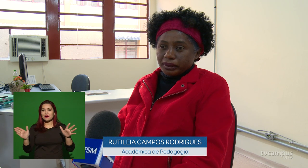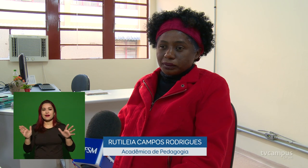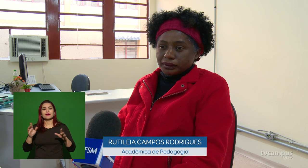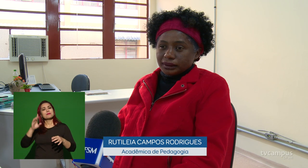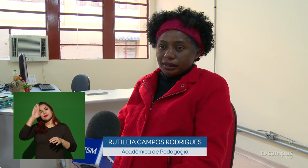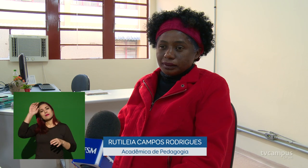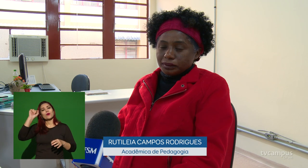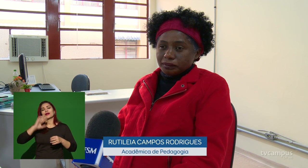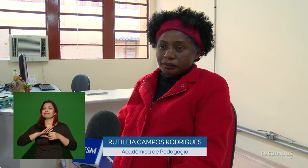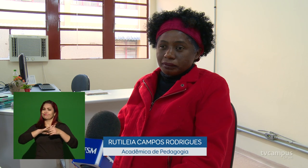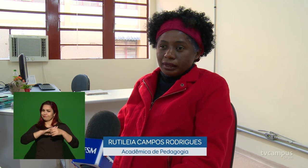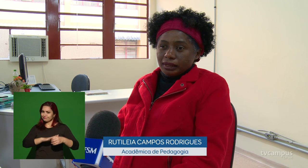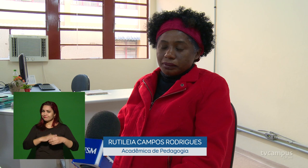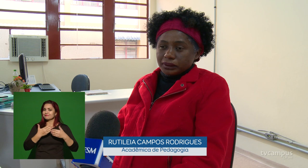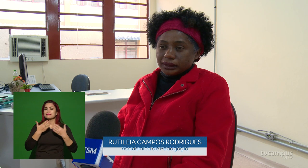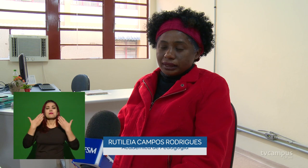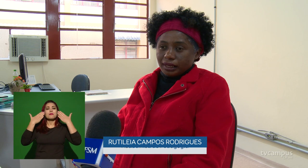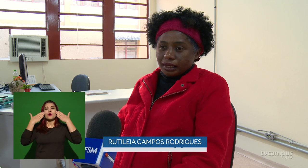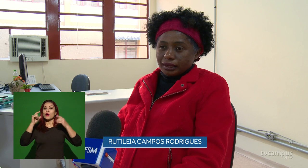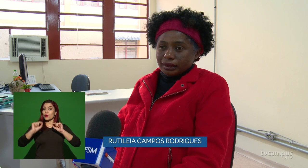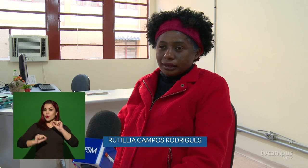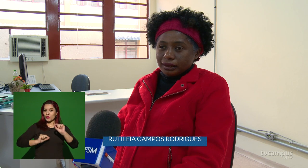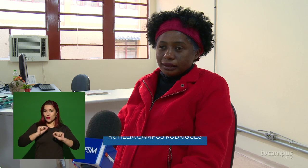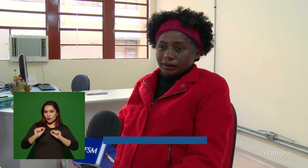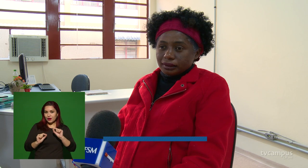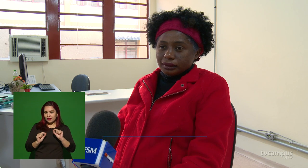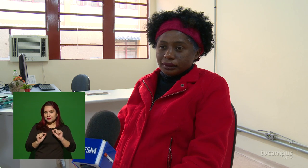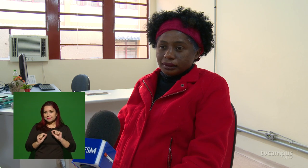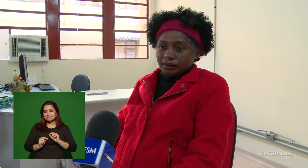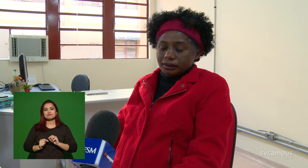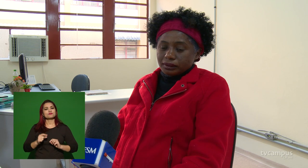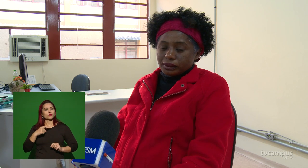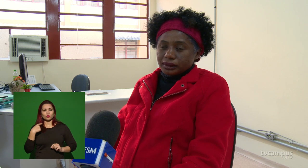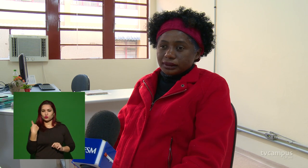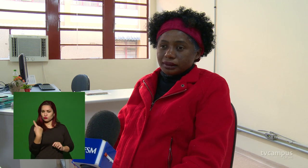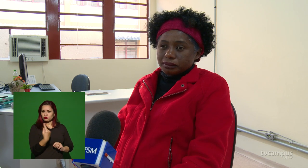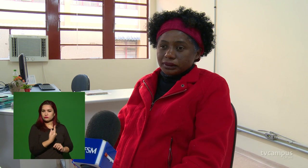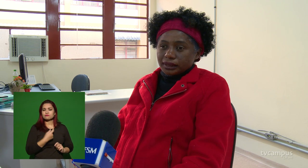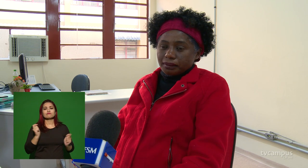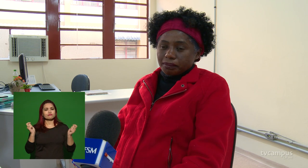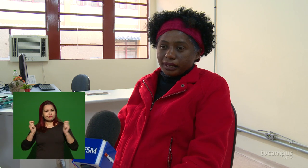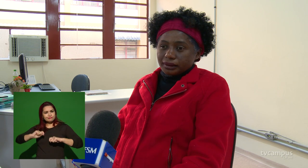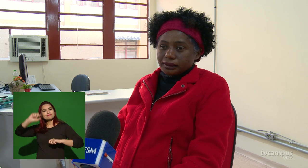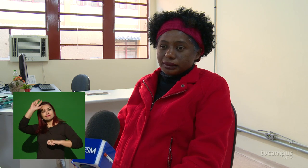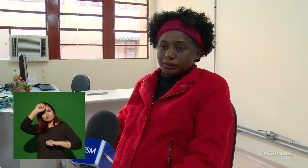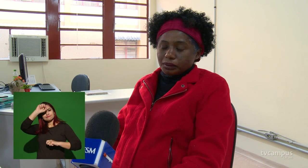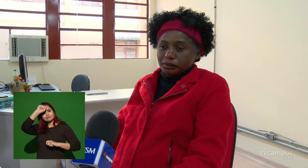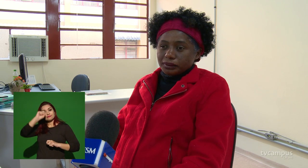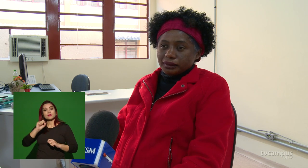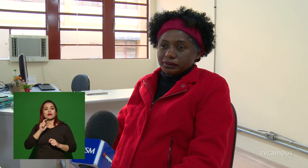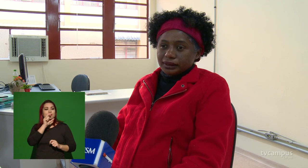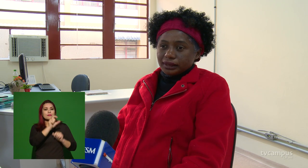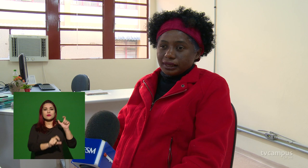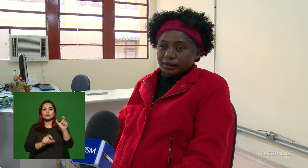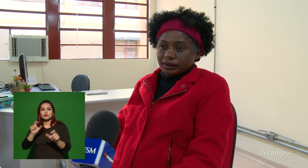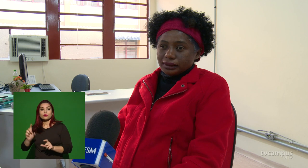preconceito, e mostrar que nós somos capazes. Todo deficiente,